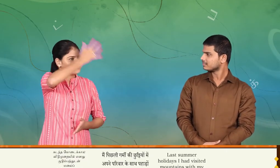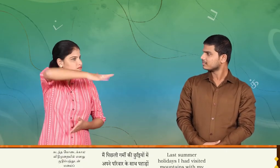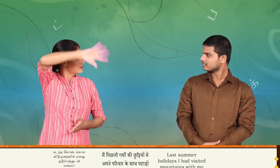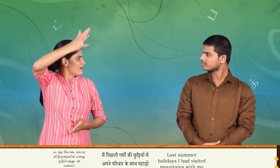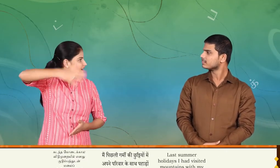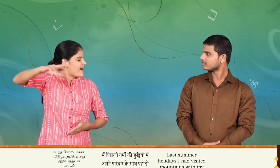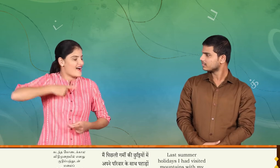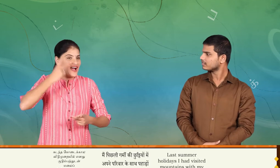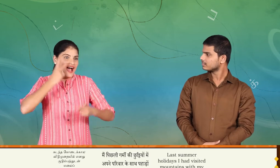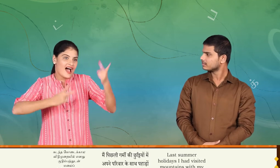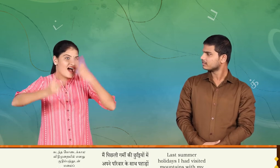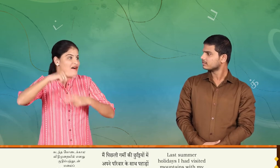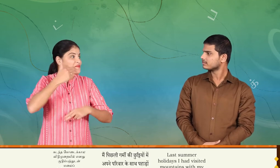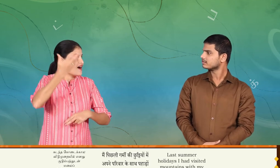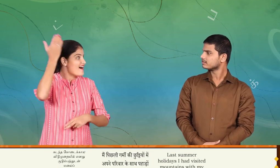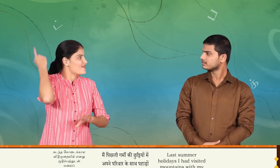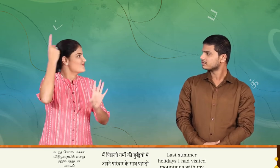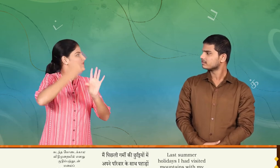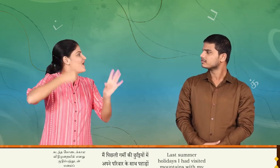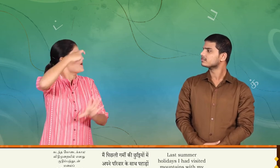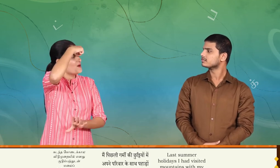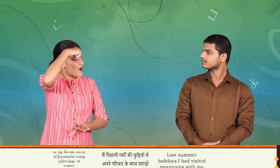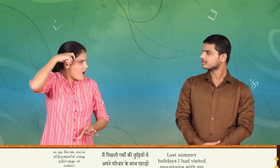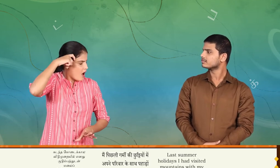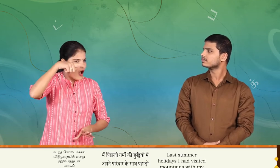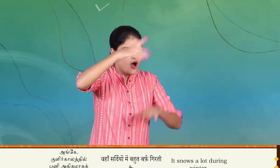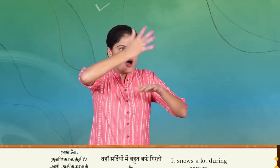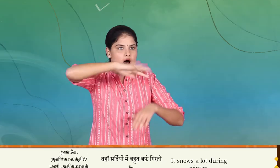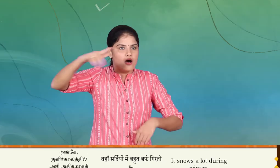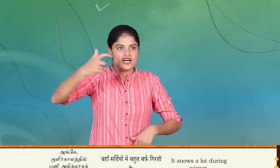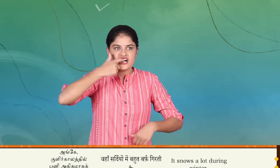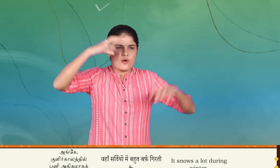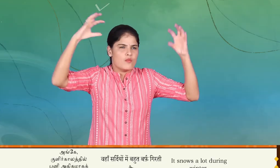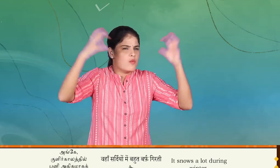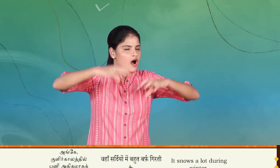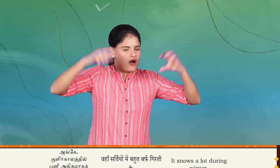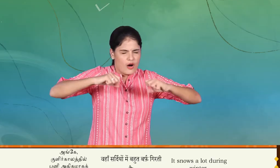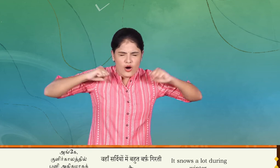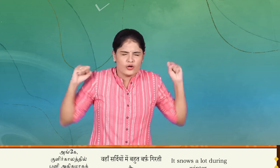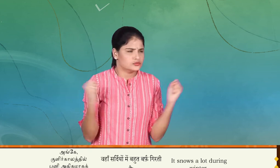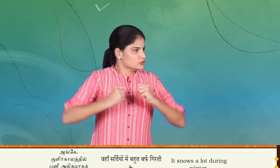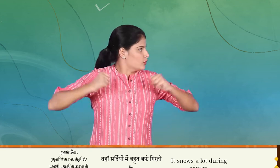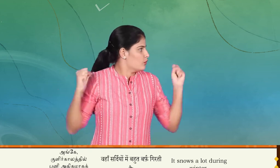குடுமத் துடன் மலைபிரதேசங்களுக்கு போயிருந்தேன் அங்கே குழிர் காலத்தில் பணி அதிகமாகவே